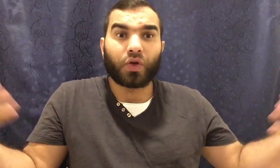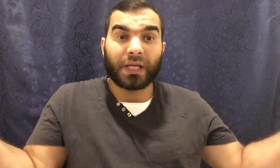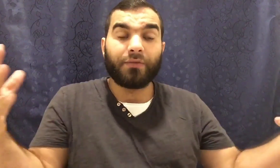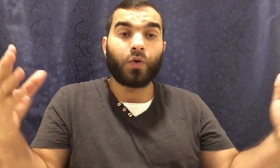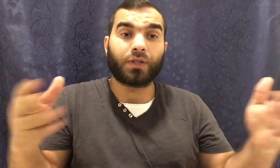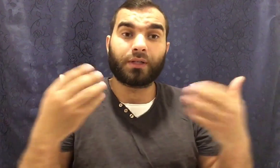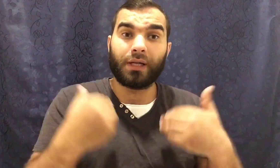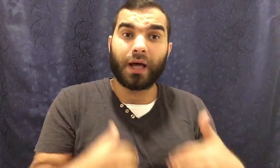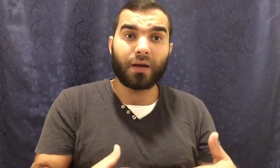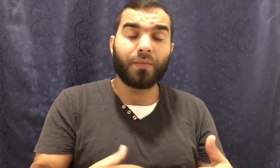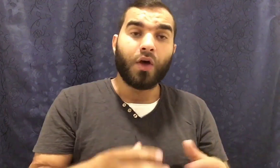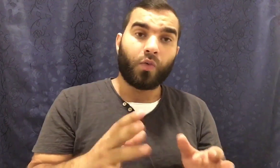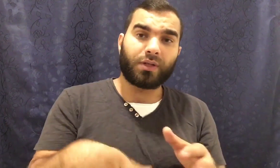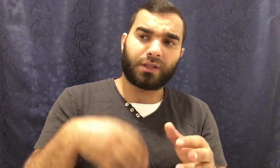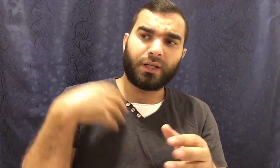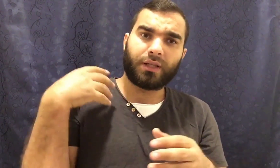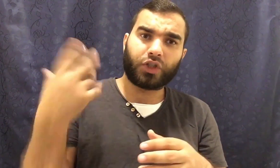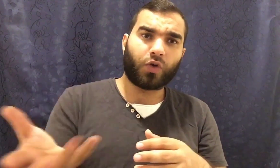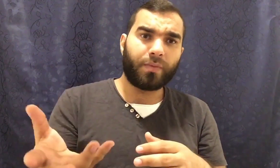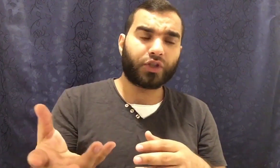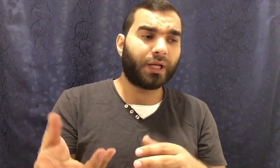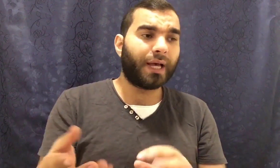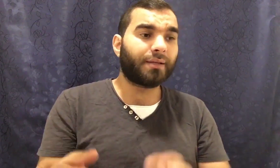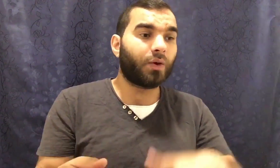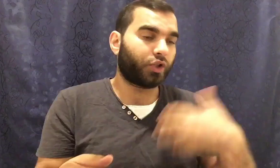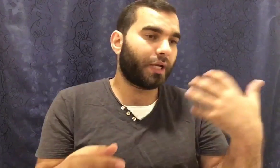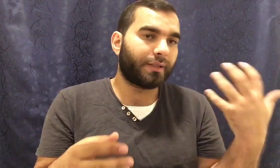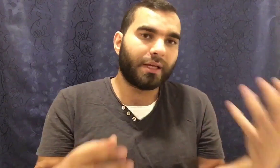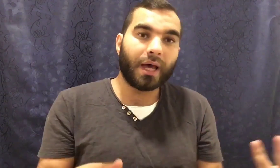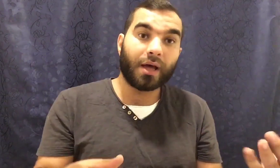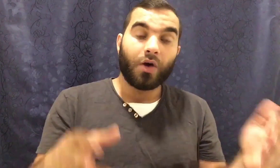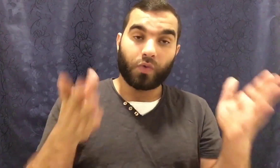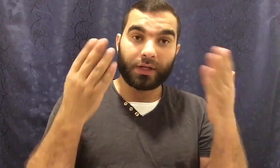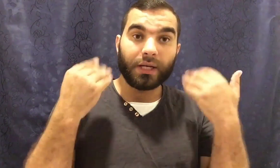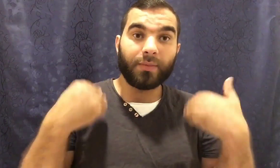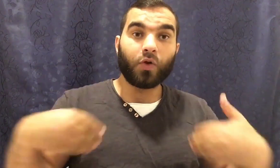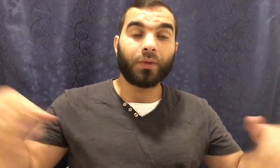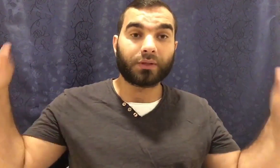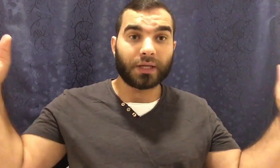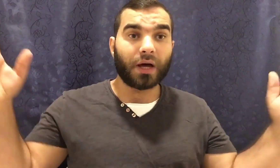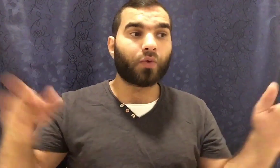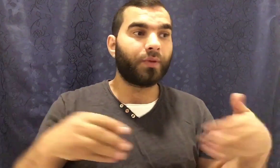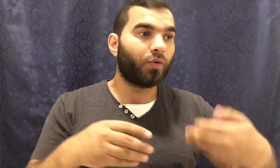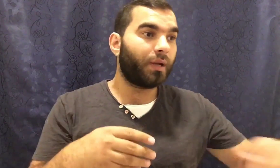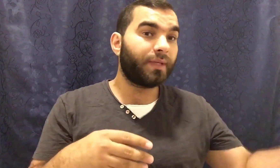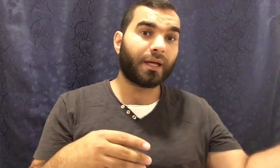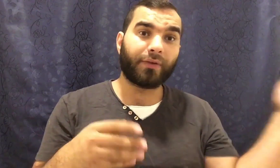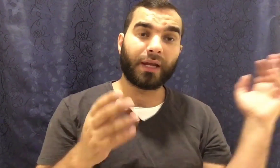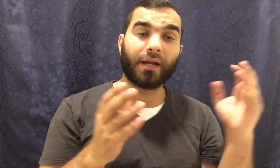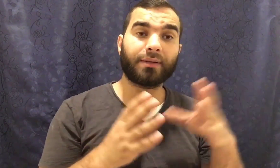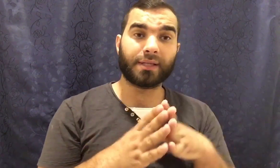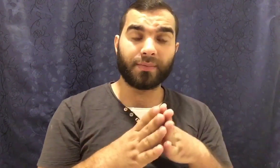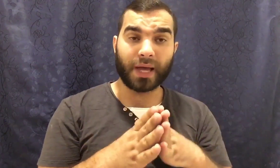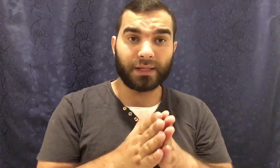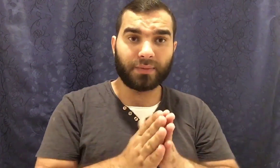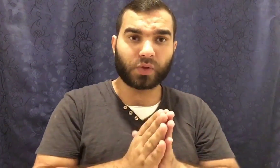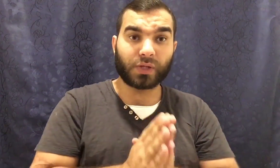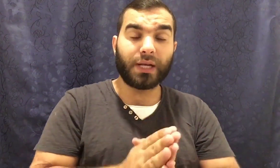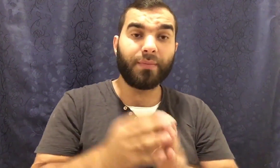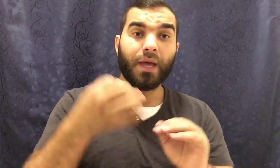مختلفة ويستطيع الهرب ويستطيع التشكل باشكال حسنة واشكال سيئة والجن منهم الطيار ومنهم اللي بيصحف على الارض زي ما قال النبس صلّم